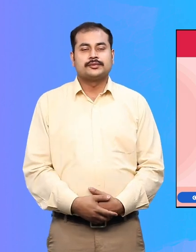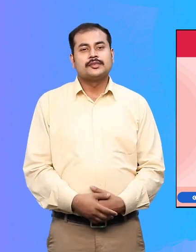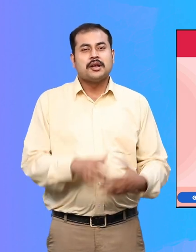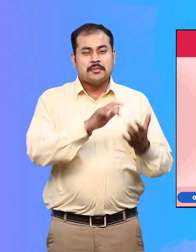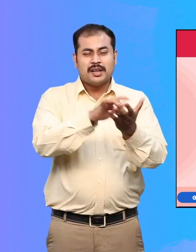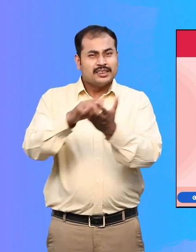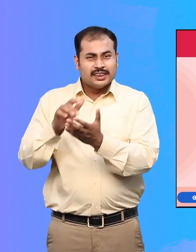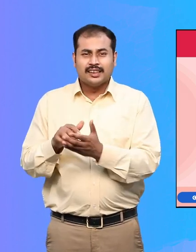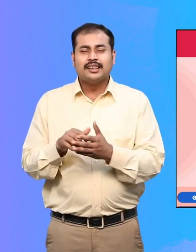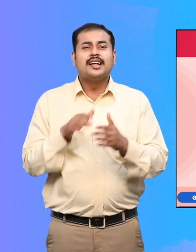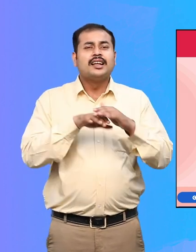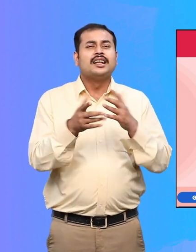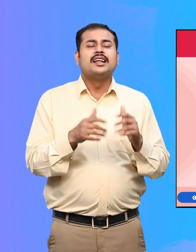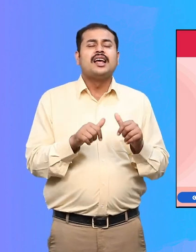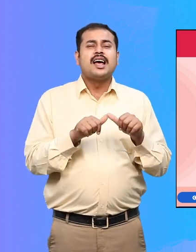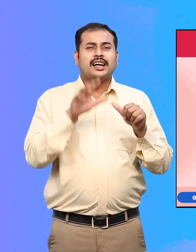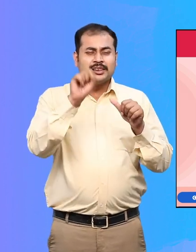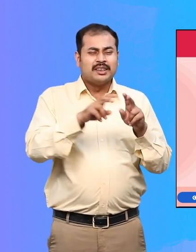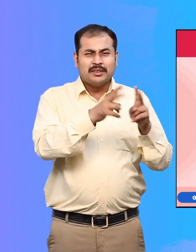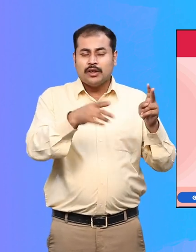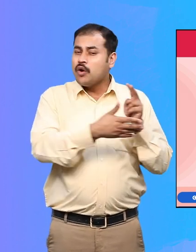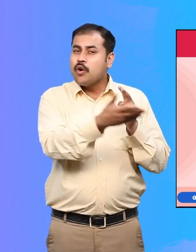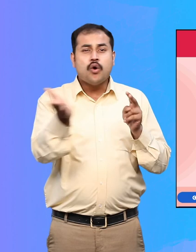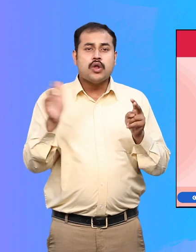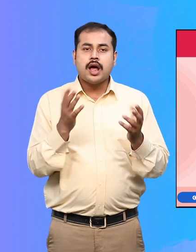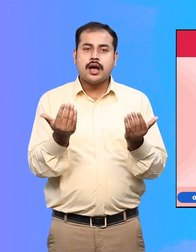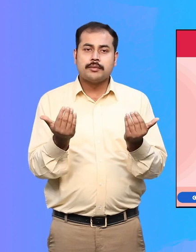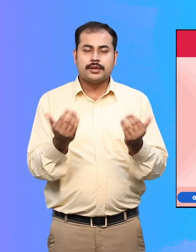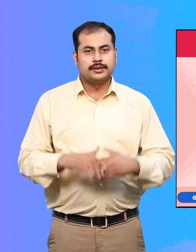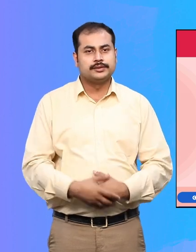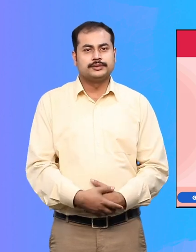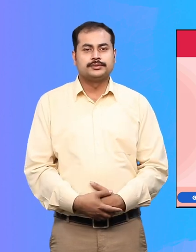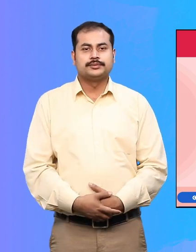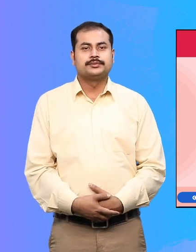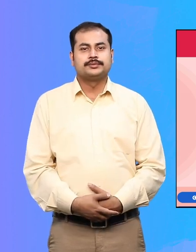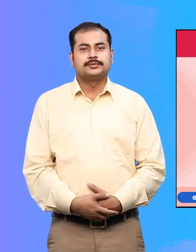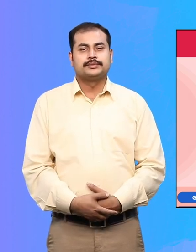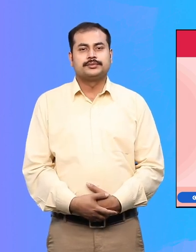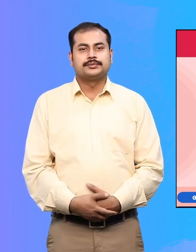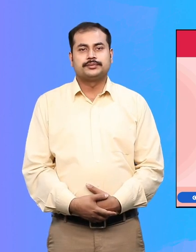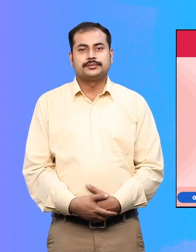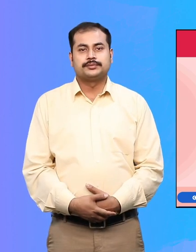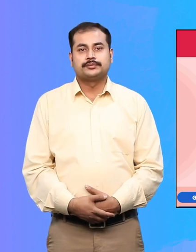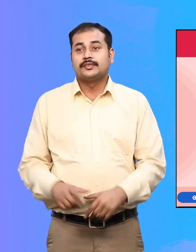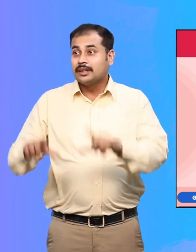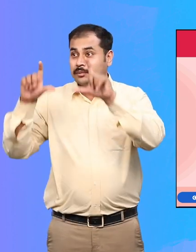Symbols for Accessible Facilities Within Building or Premise ये चिन्ध,